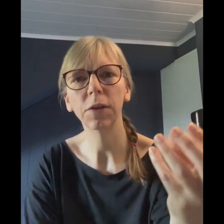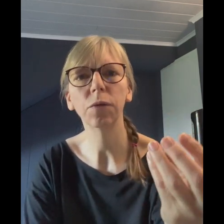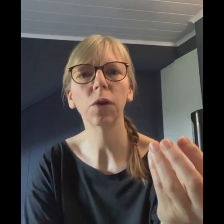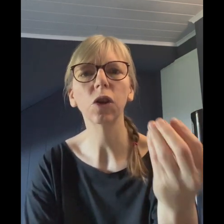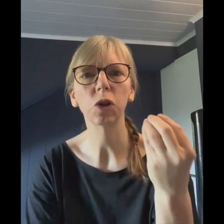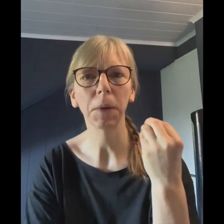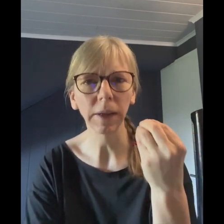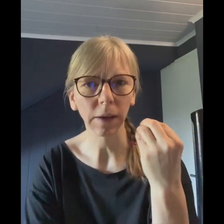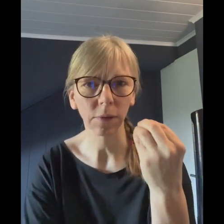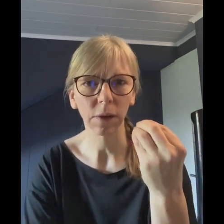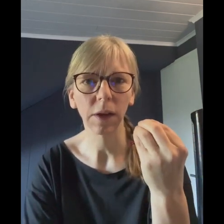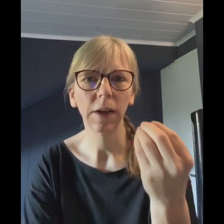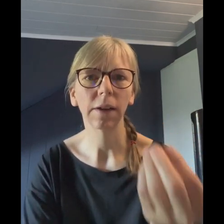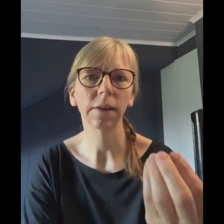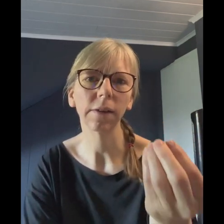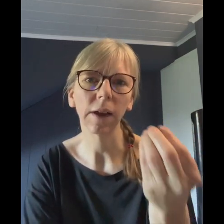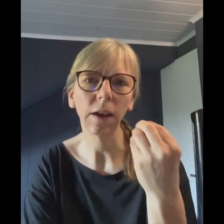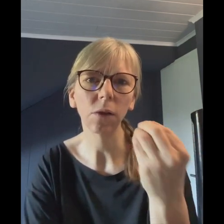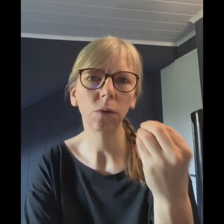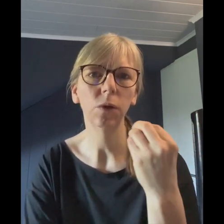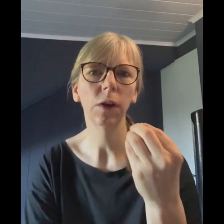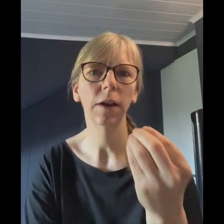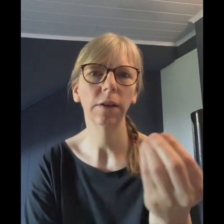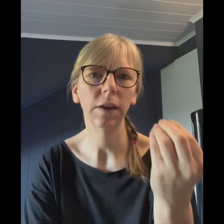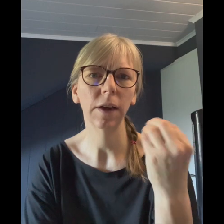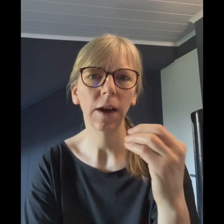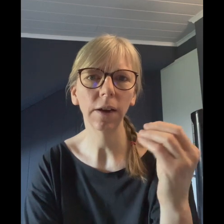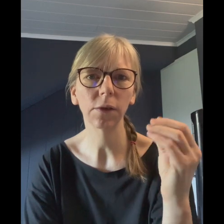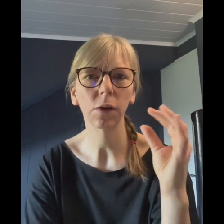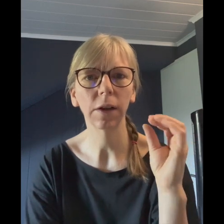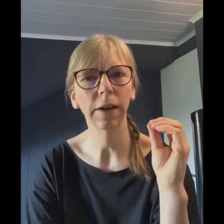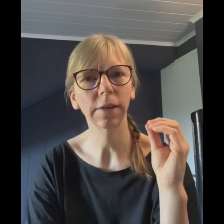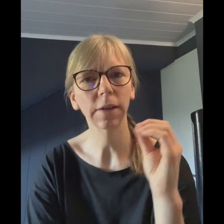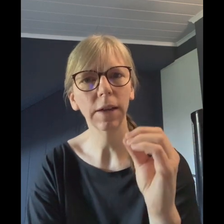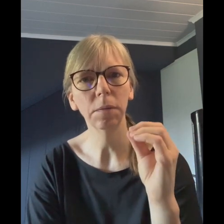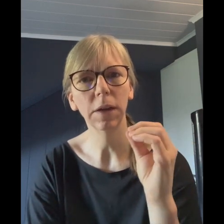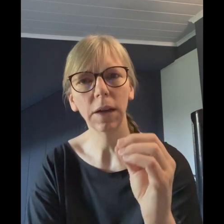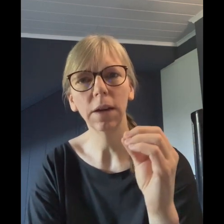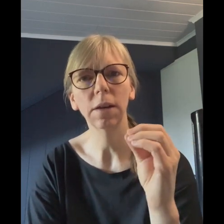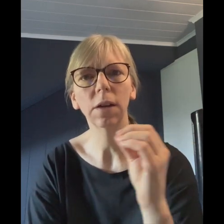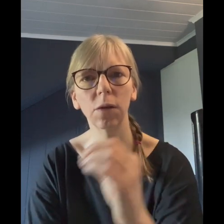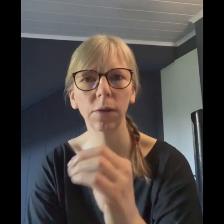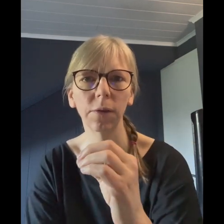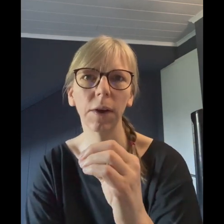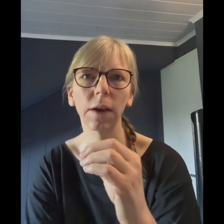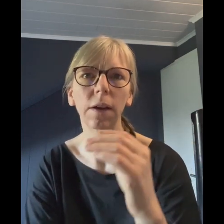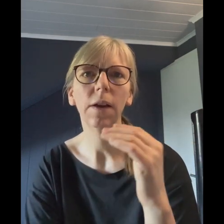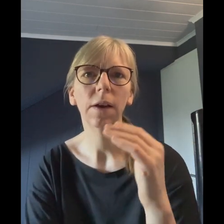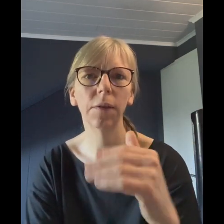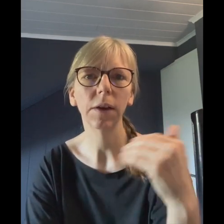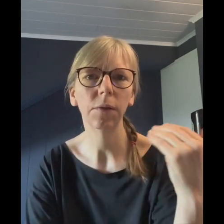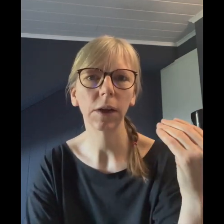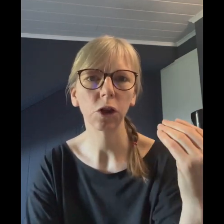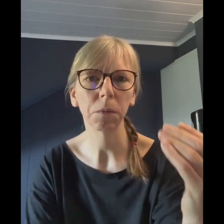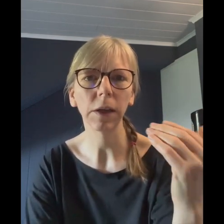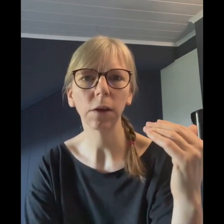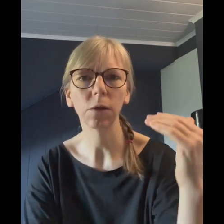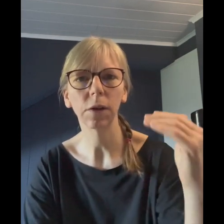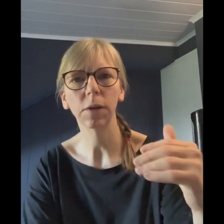sofort gespeichert wird. Das heißt, alle Kohlenhydrate, die nach solchen extremen Diäten genutzt werden, werden wieder gespeichert und deswegen